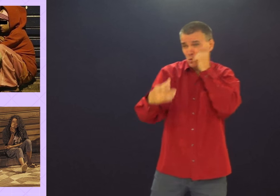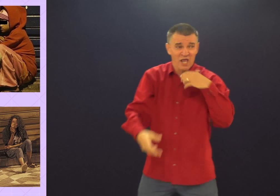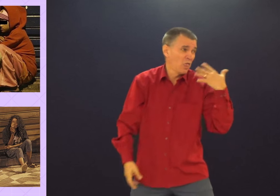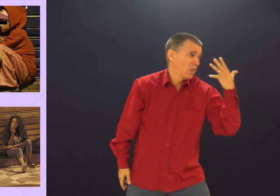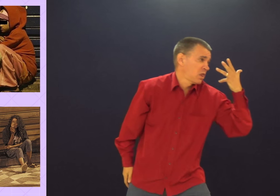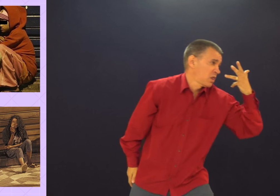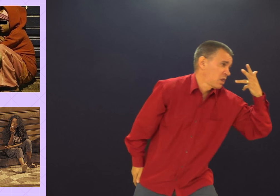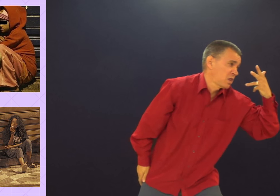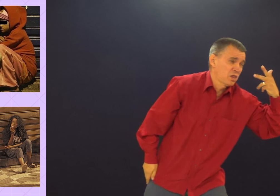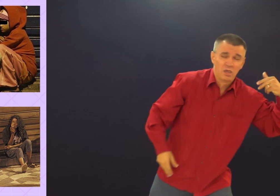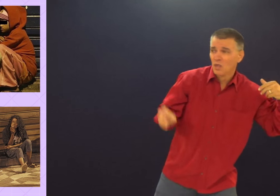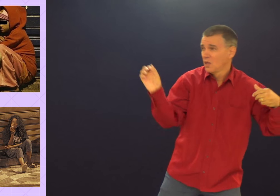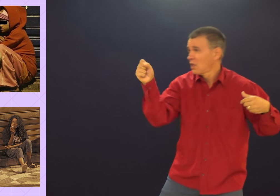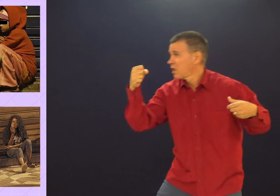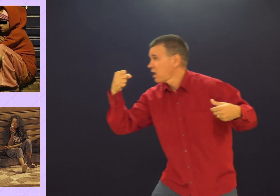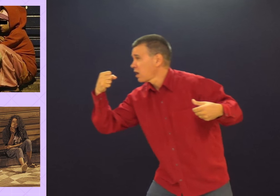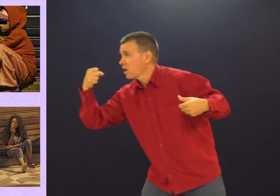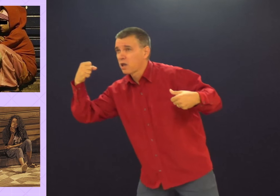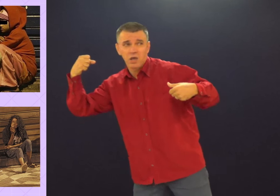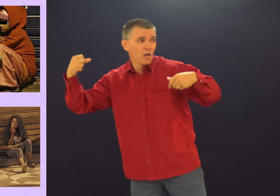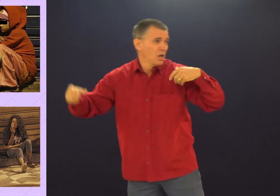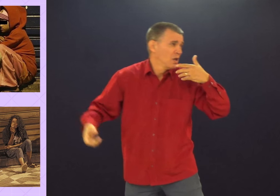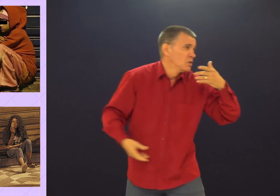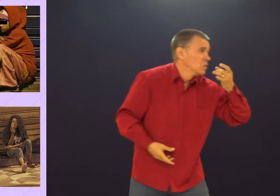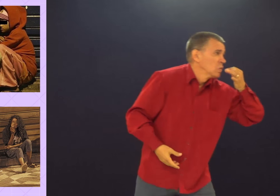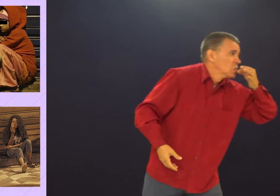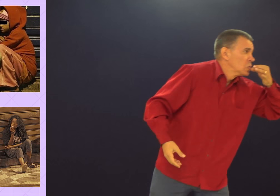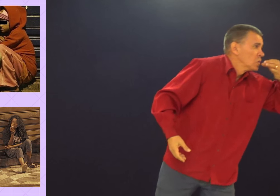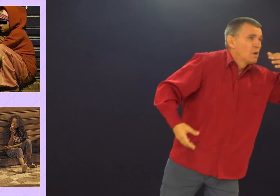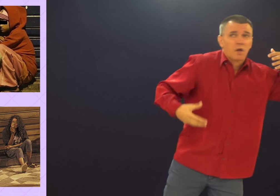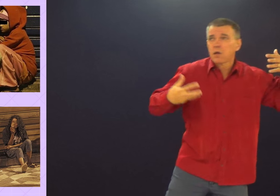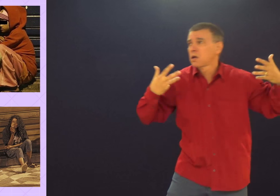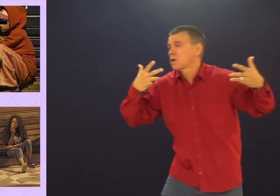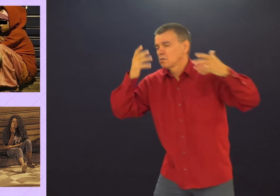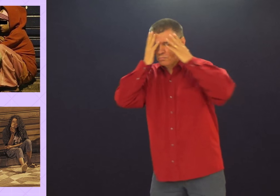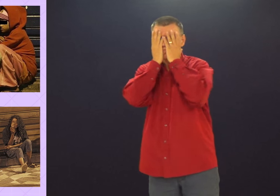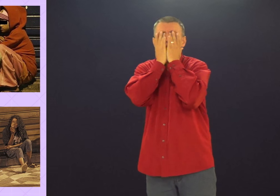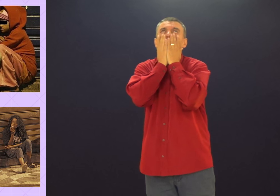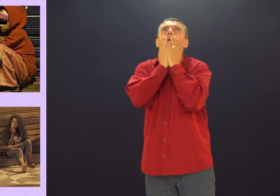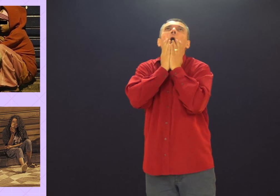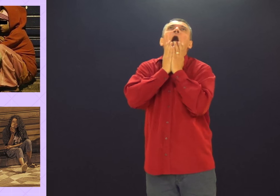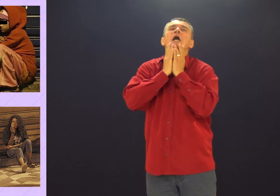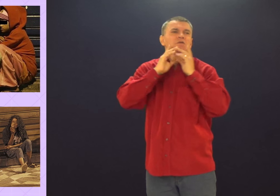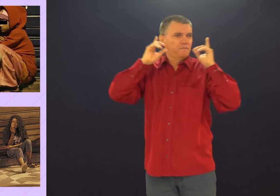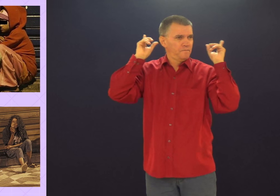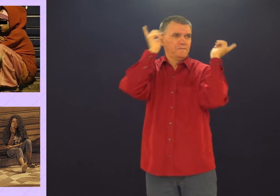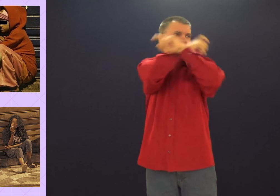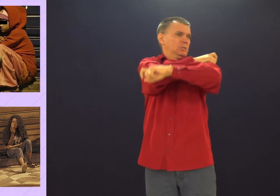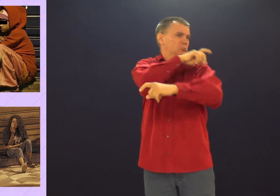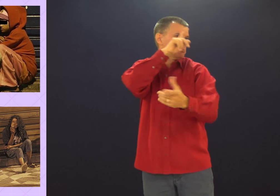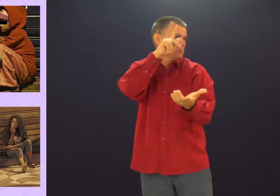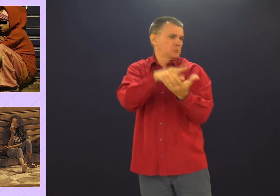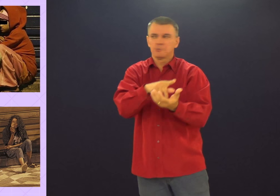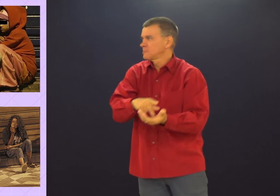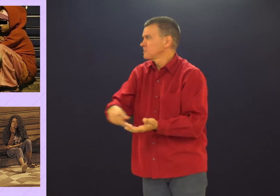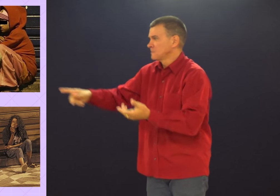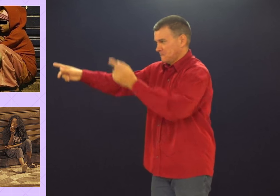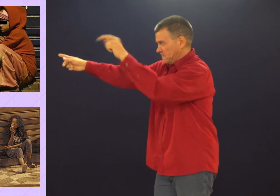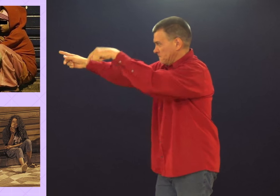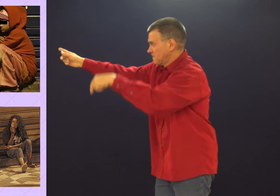é isso. Mesmo isso que a mulher... Ah não, caso só. Mas não vai te fazer bem. Parece bom no momento. Mas a consequência é